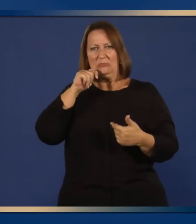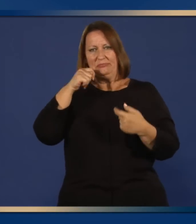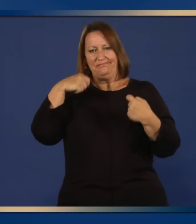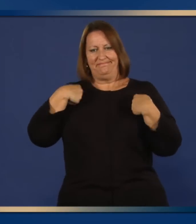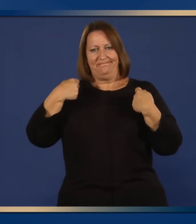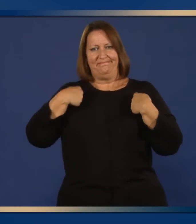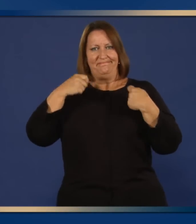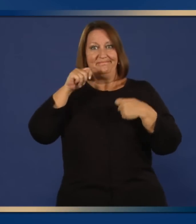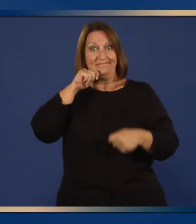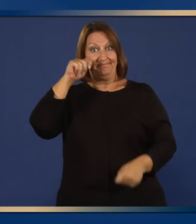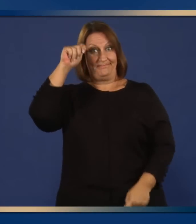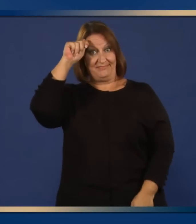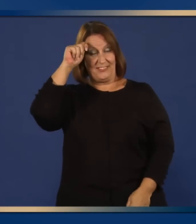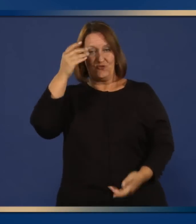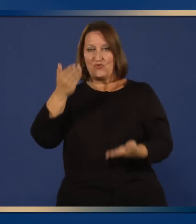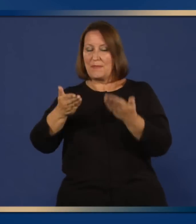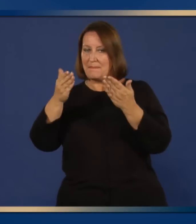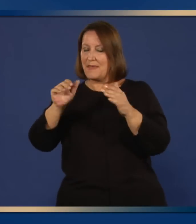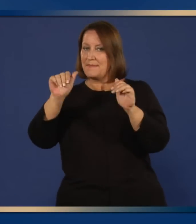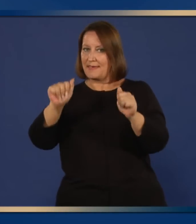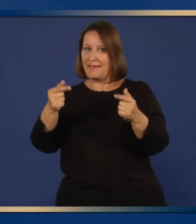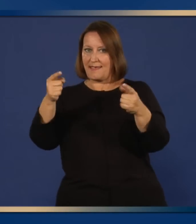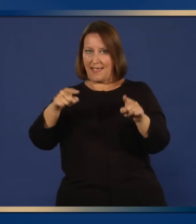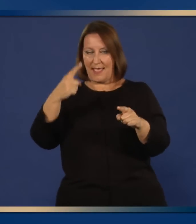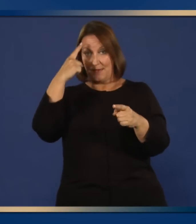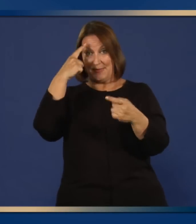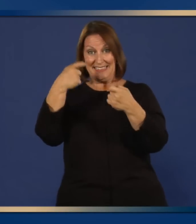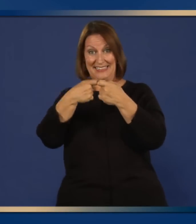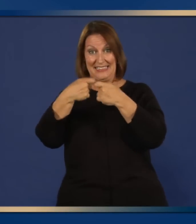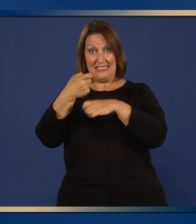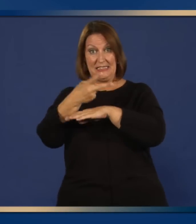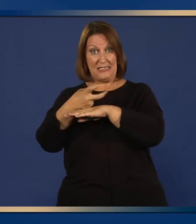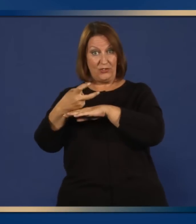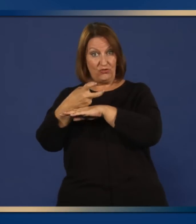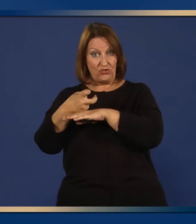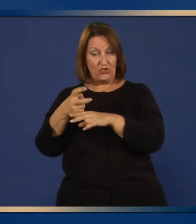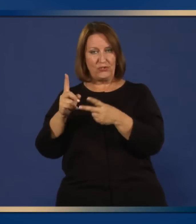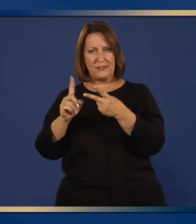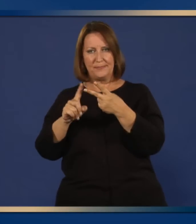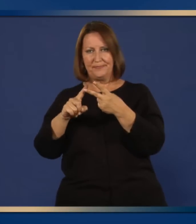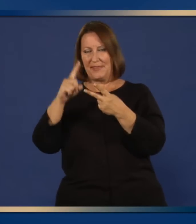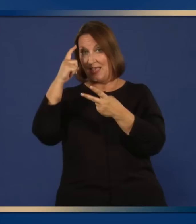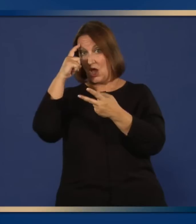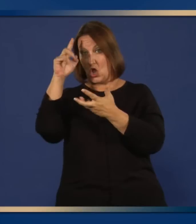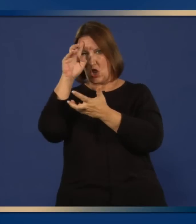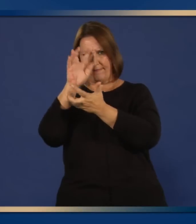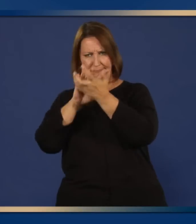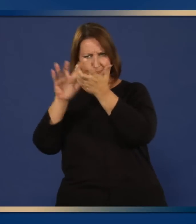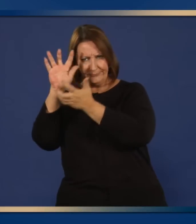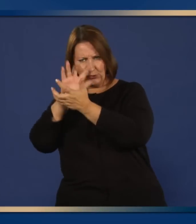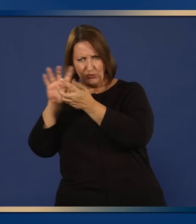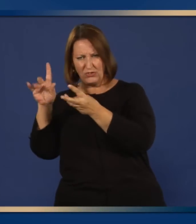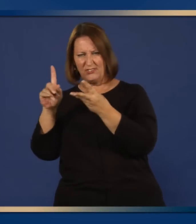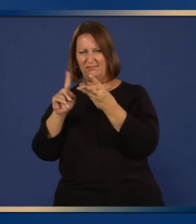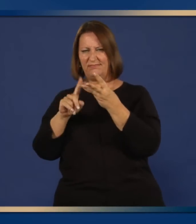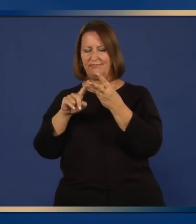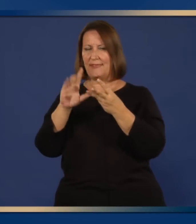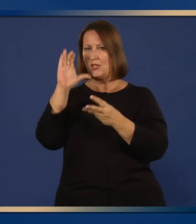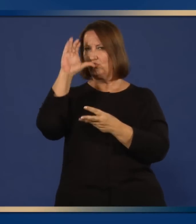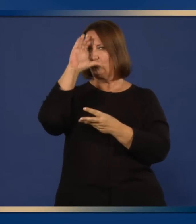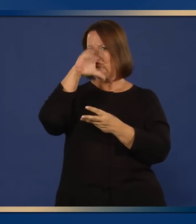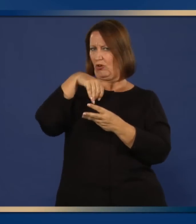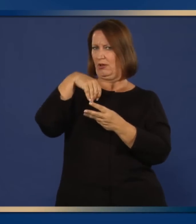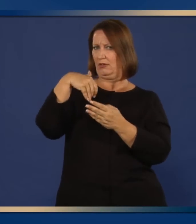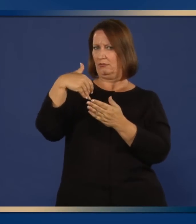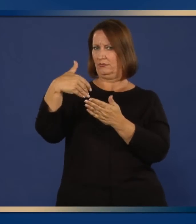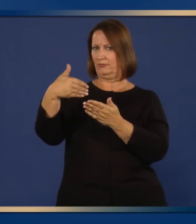presentar un mayor riesgo de convulsiones, confusión o comportamiento abnormal a